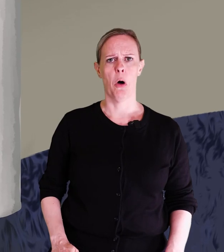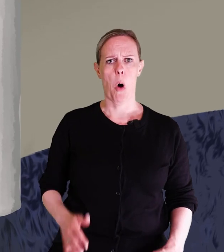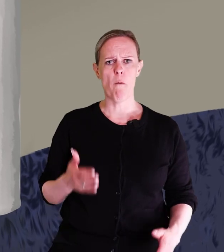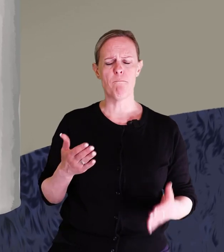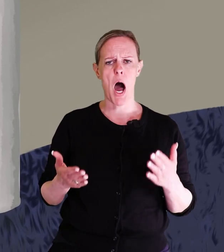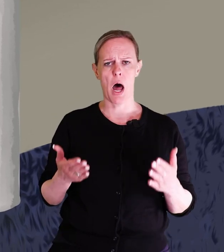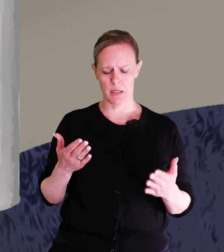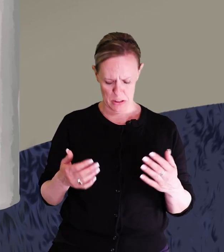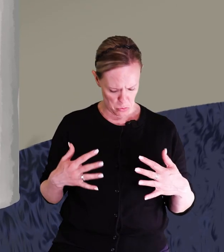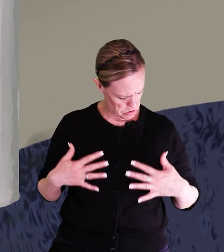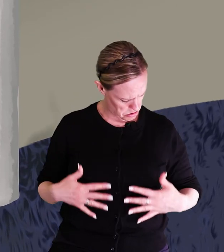och vanligt ut.